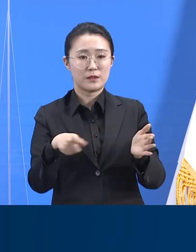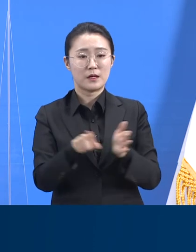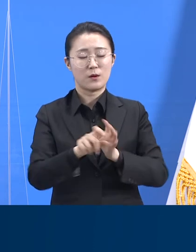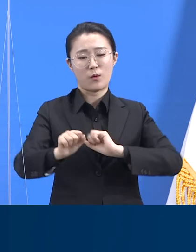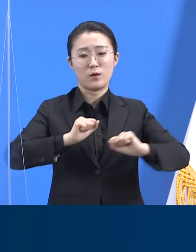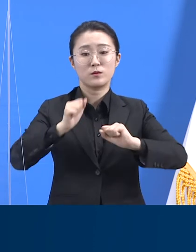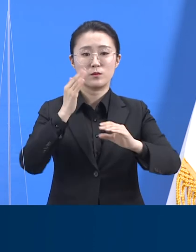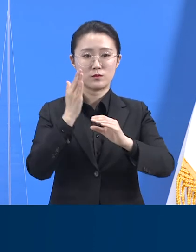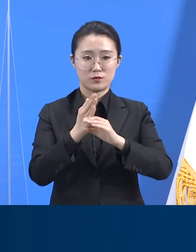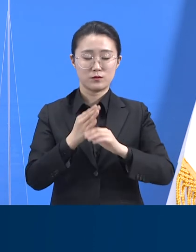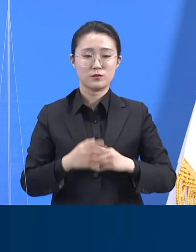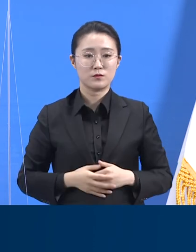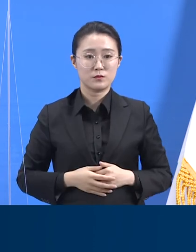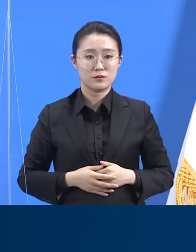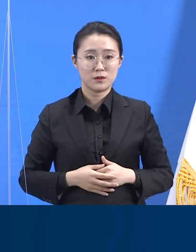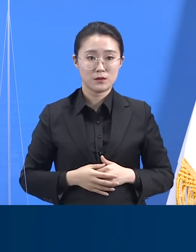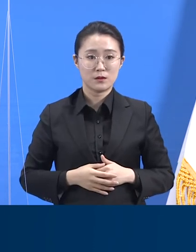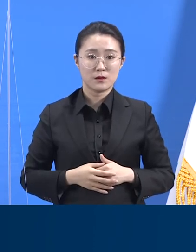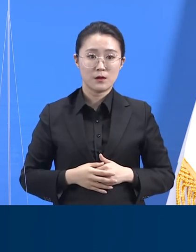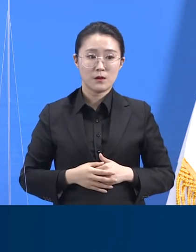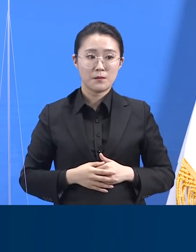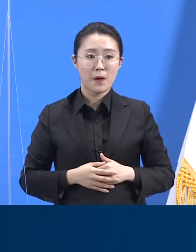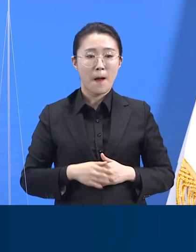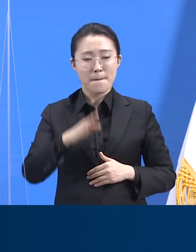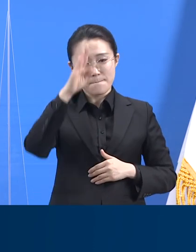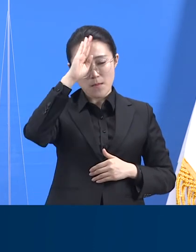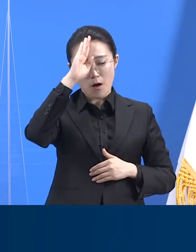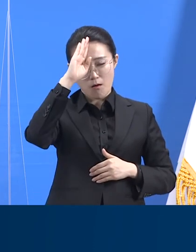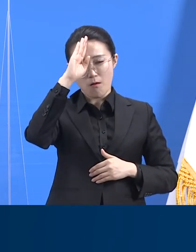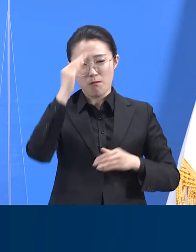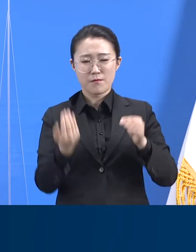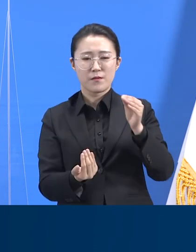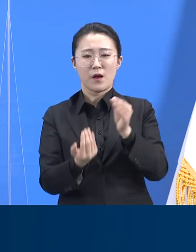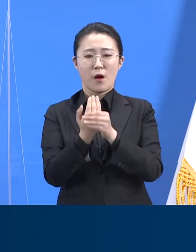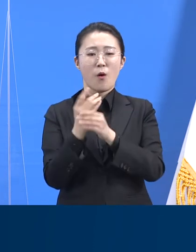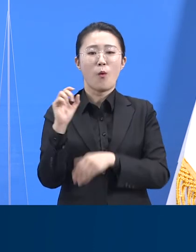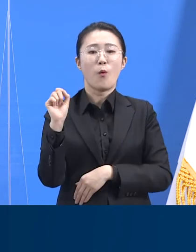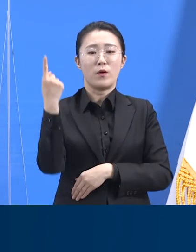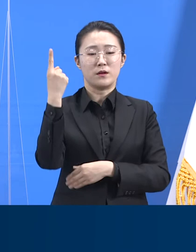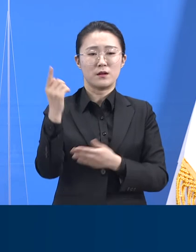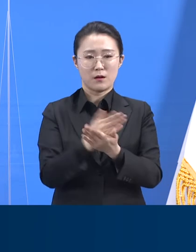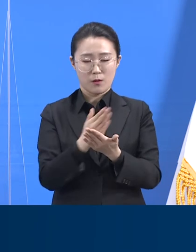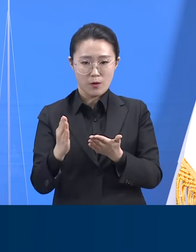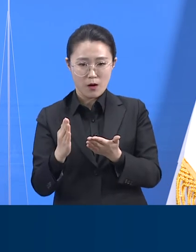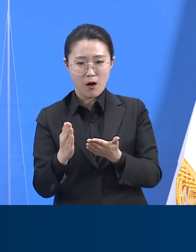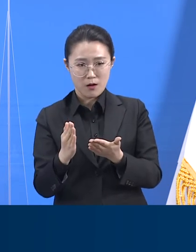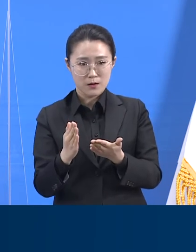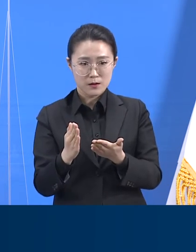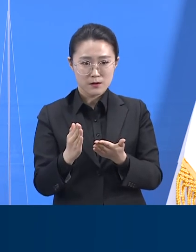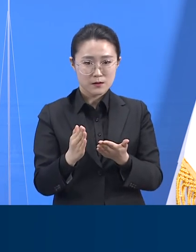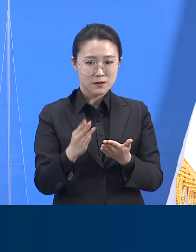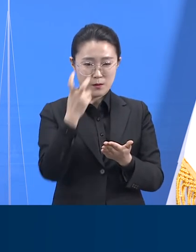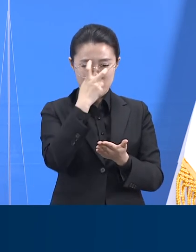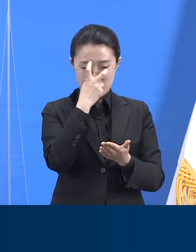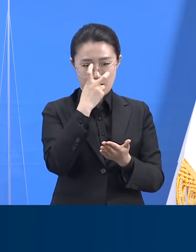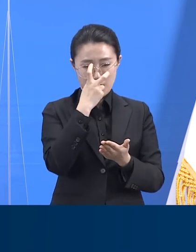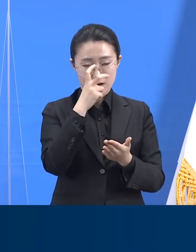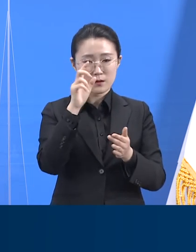분류해서 고찰하면 좀 더 통찰을 얻을 수 있습니다. 조사 대상 기간의 유증상자 18